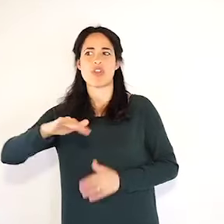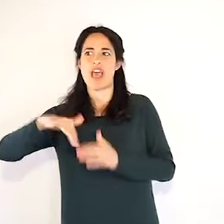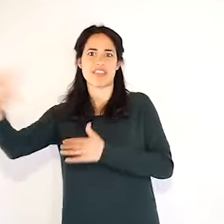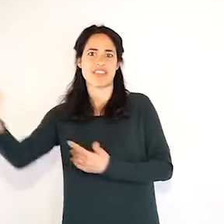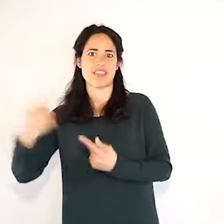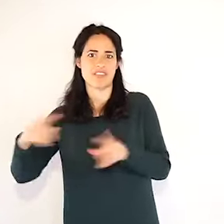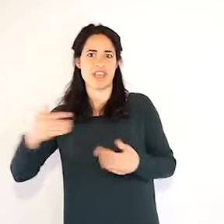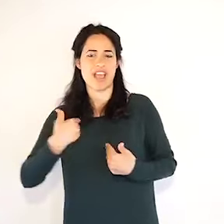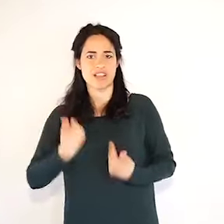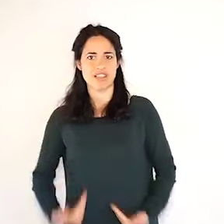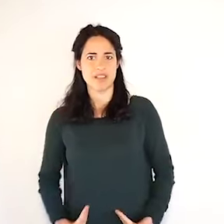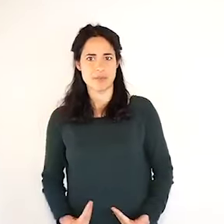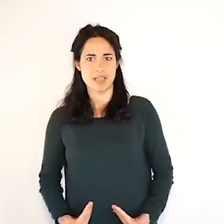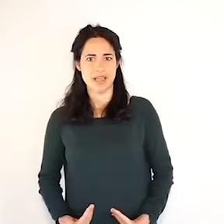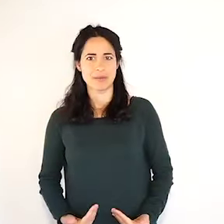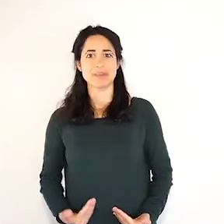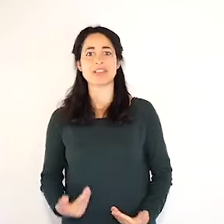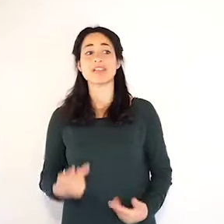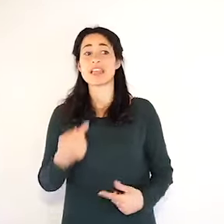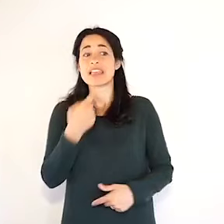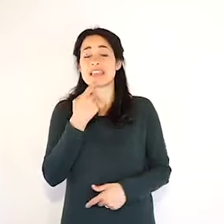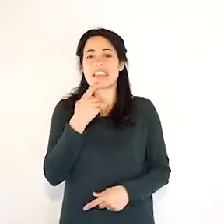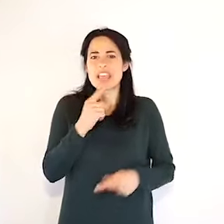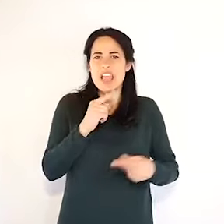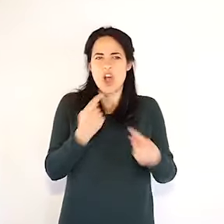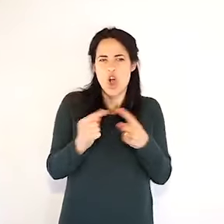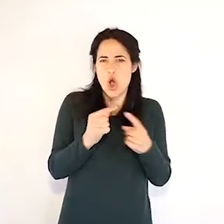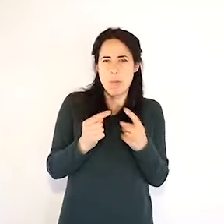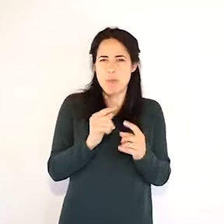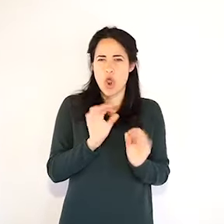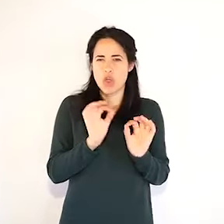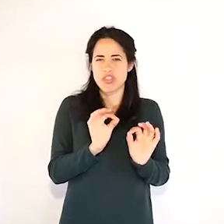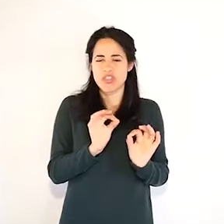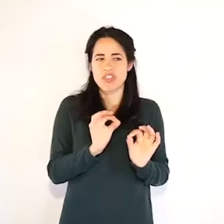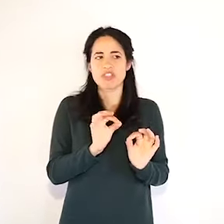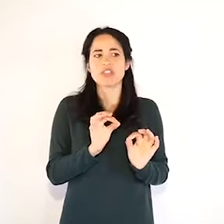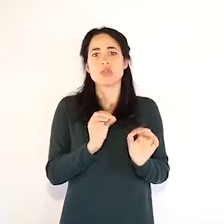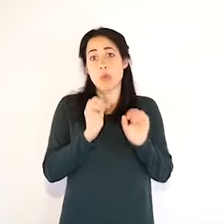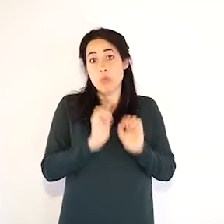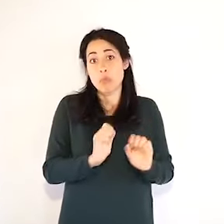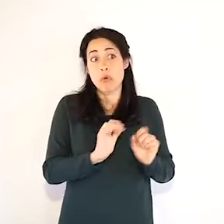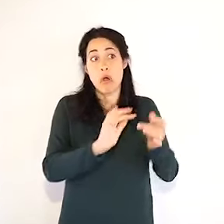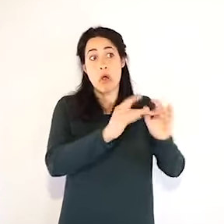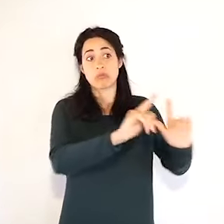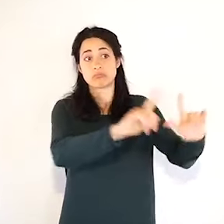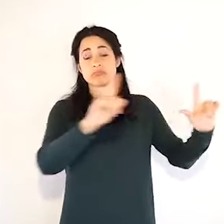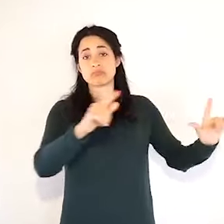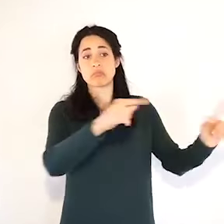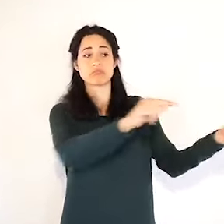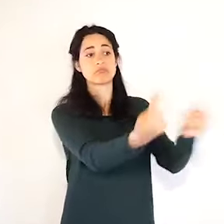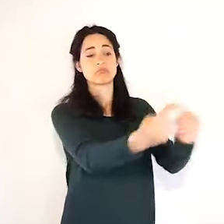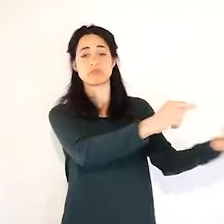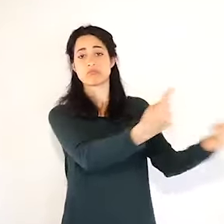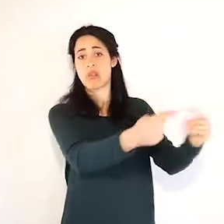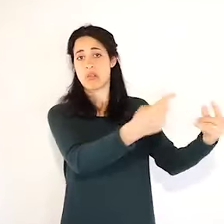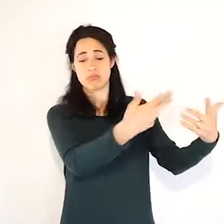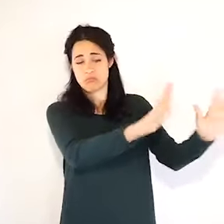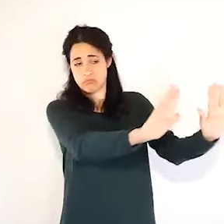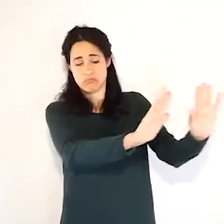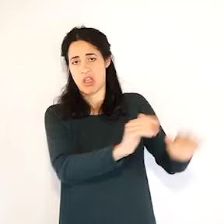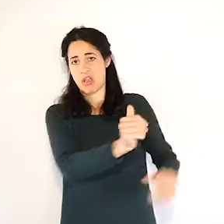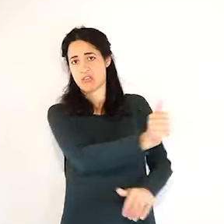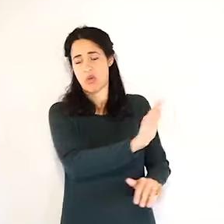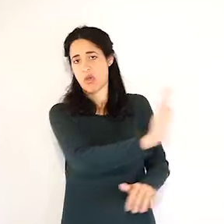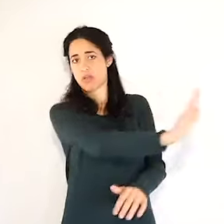quindi i complottisti se vogliono facciano pure il loro blog, se parlano tra di loro così si convincono